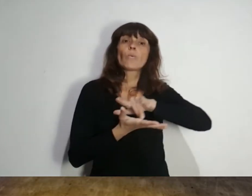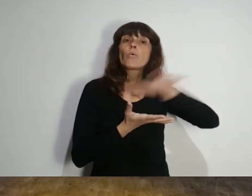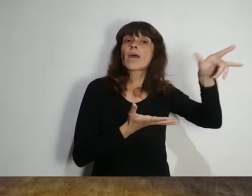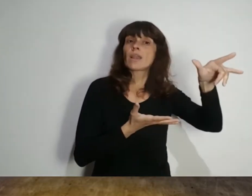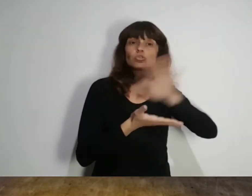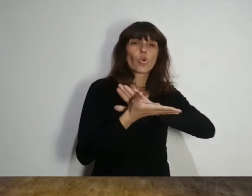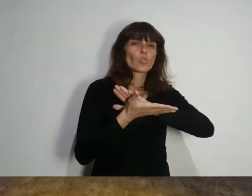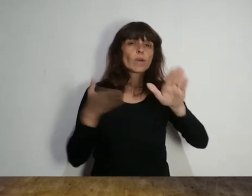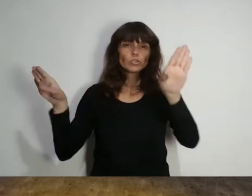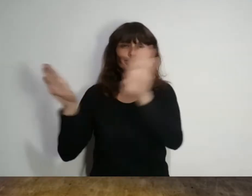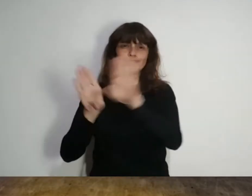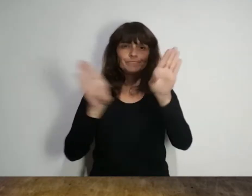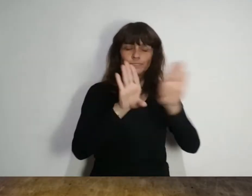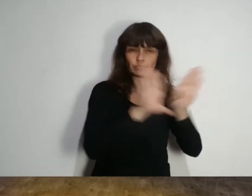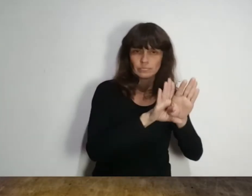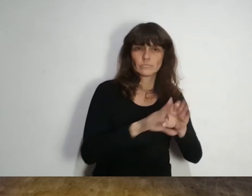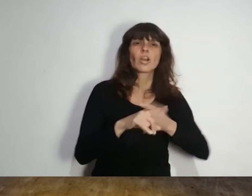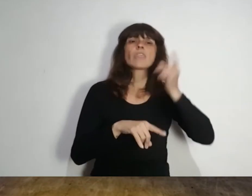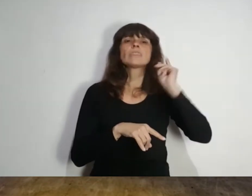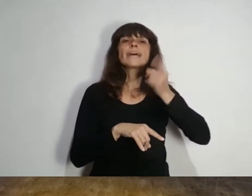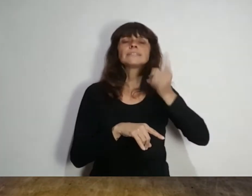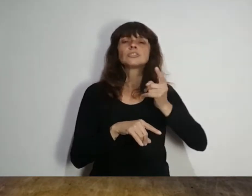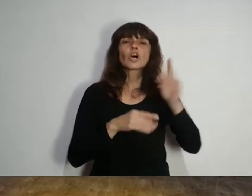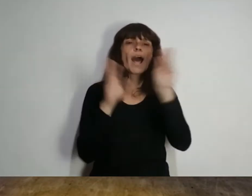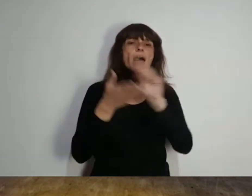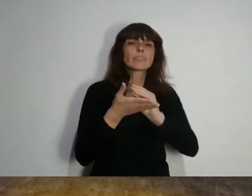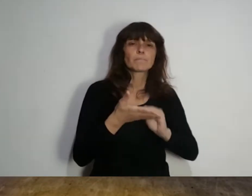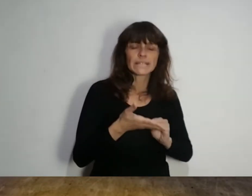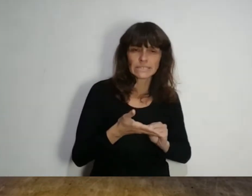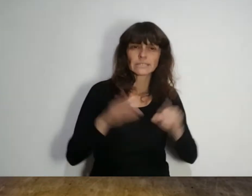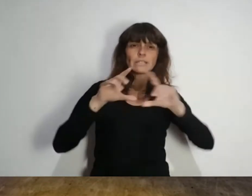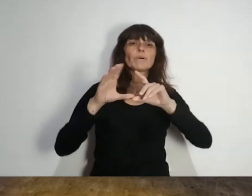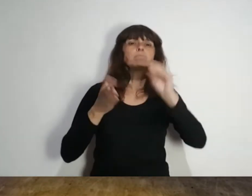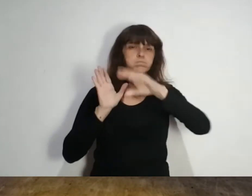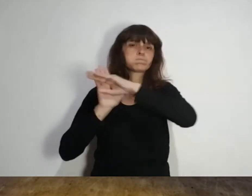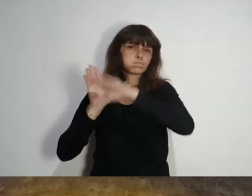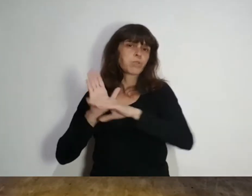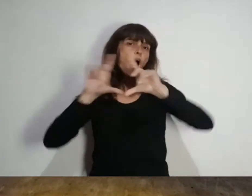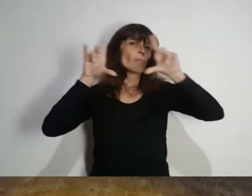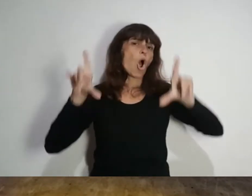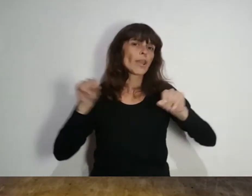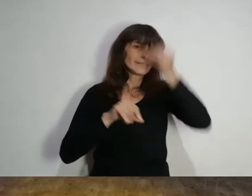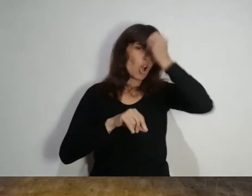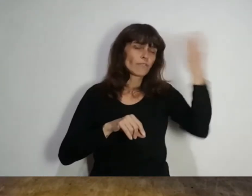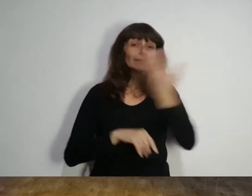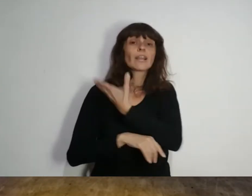Vuelos, nuevas restricciones A través de una decisión administrativa publicada en el Boletín Oficial, el gobierno